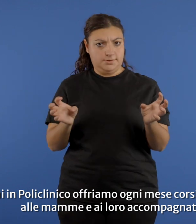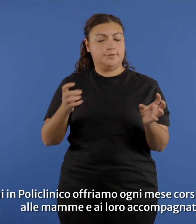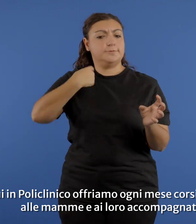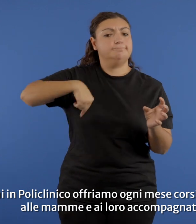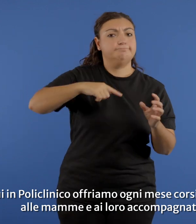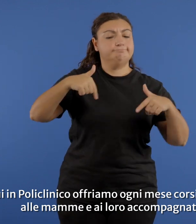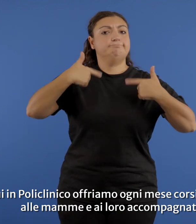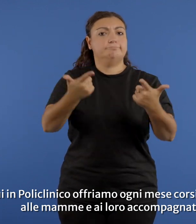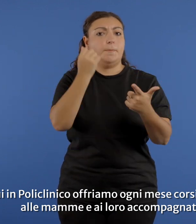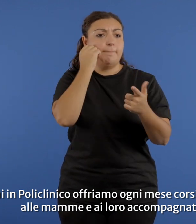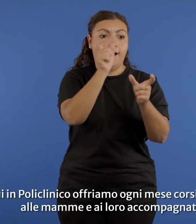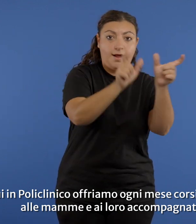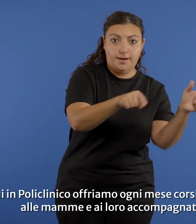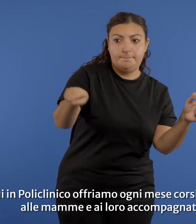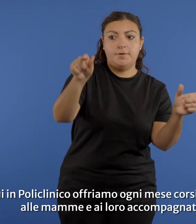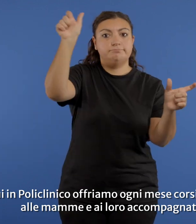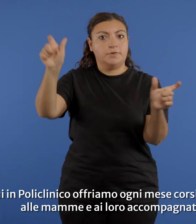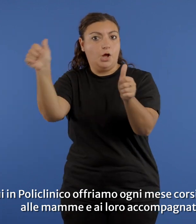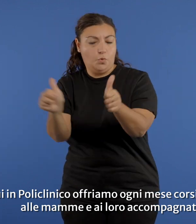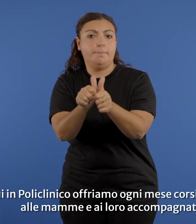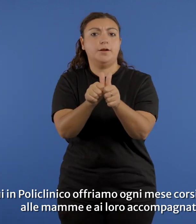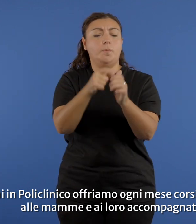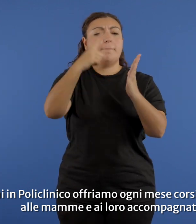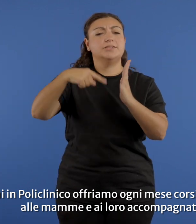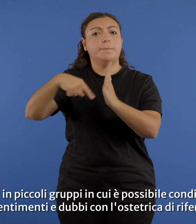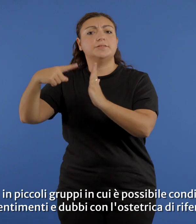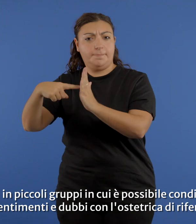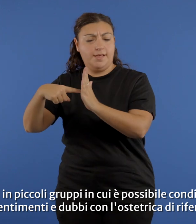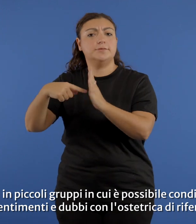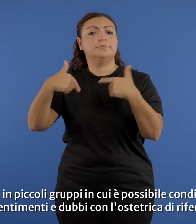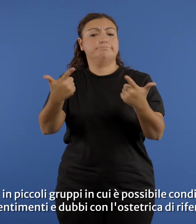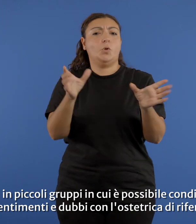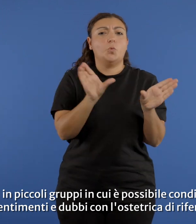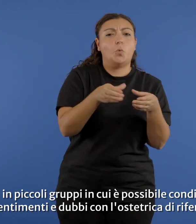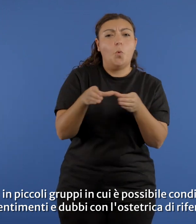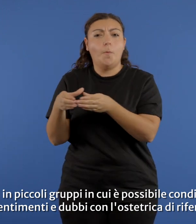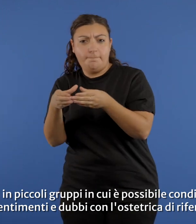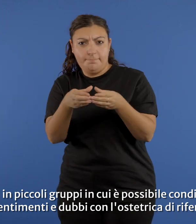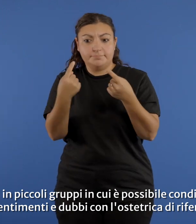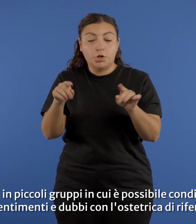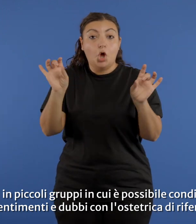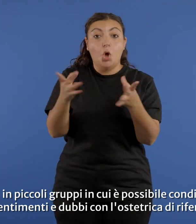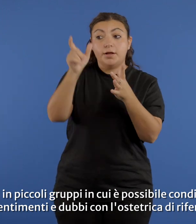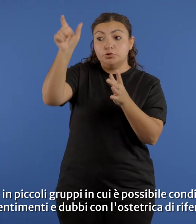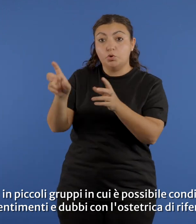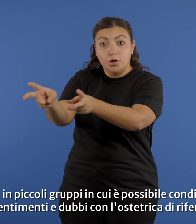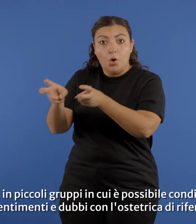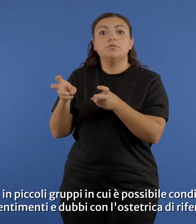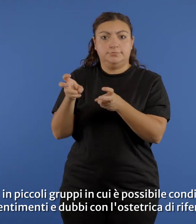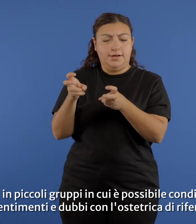ogni mese corsi di preparto alle mamme e ai loro accompagnatori in piccoli gruppi in cui è possibile condividere sentimenti e